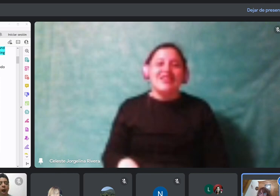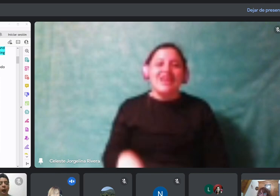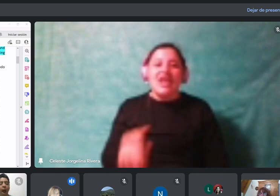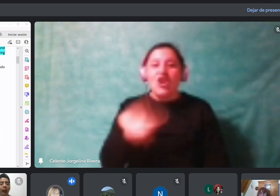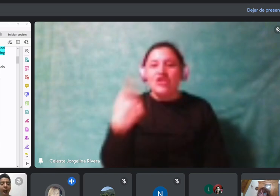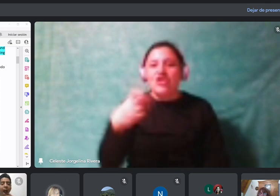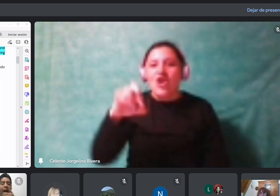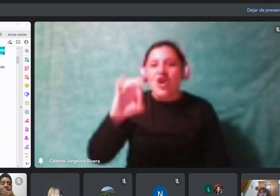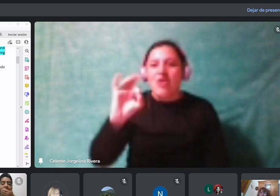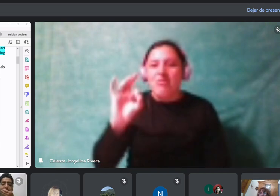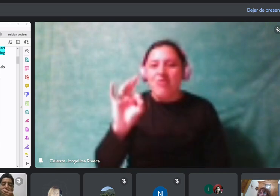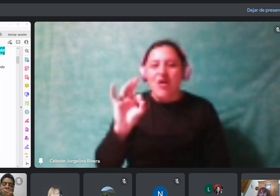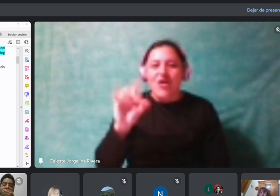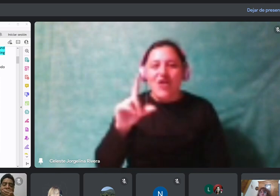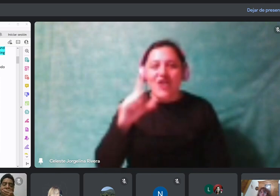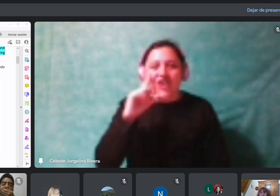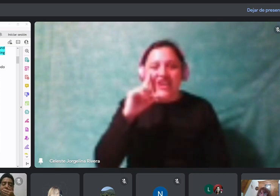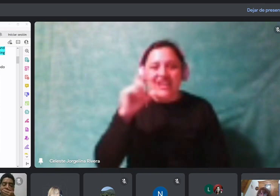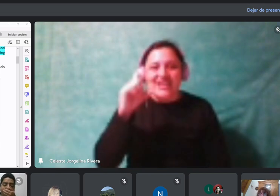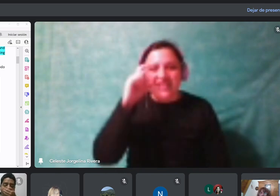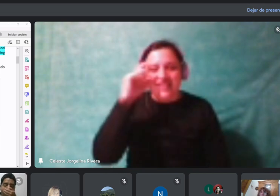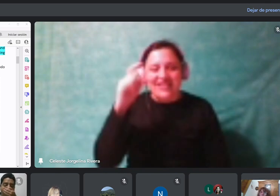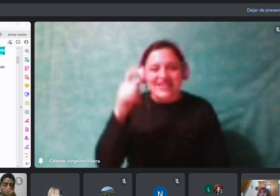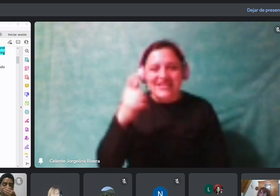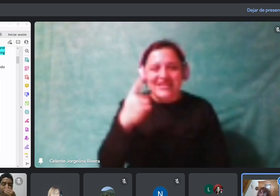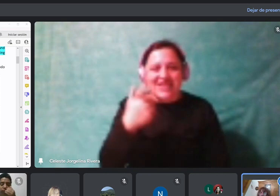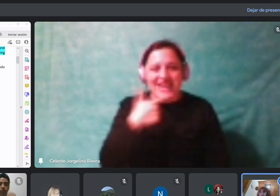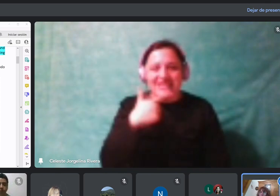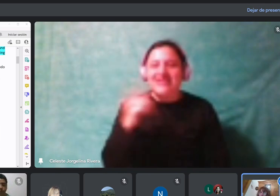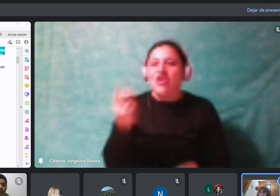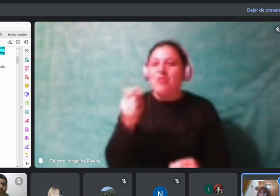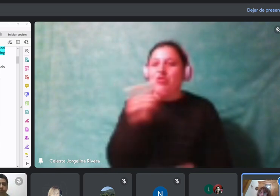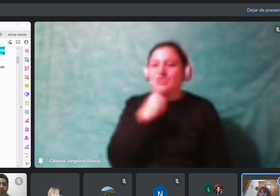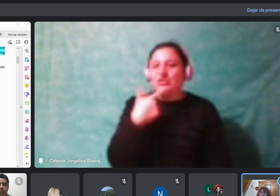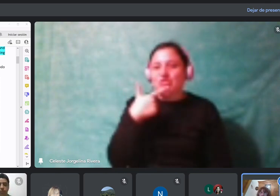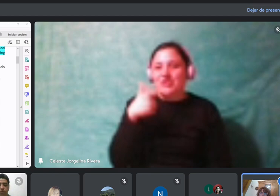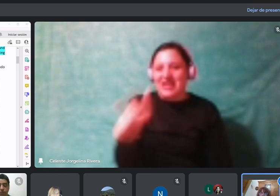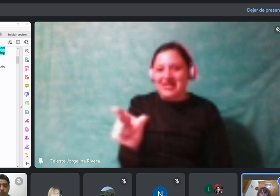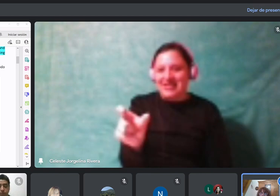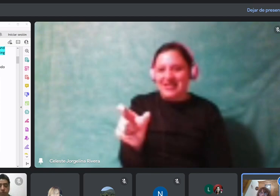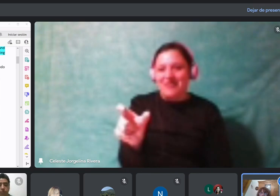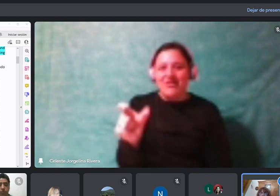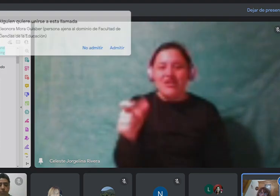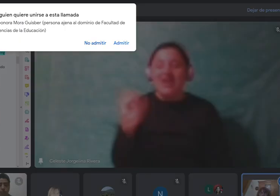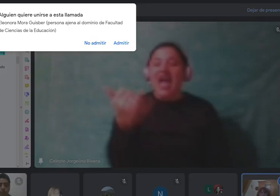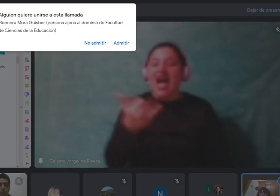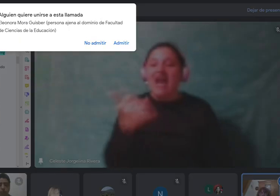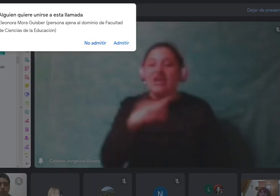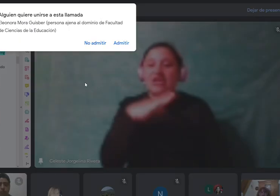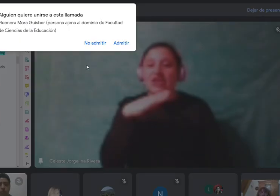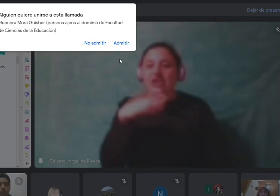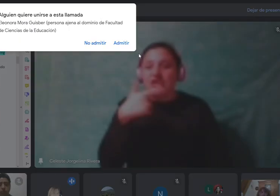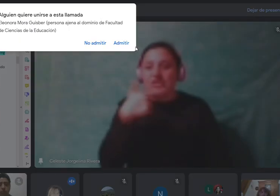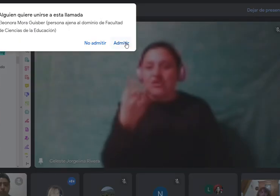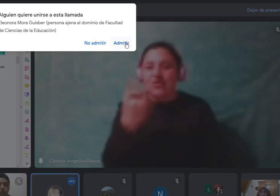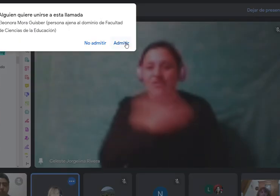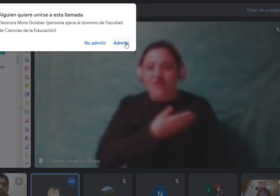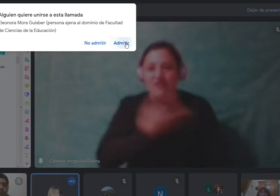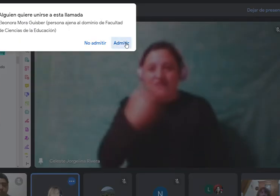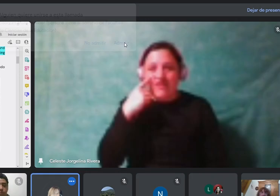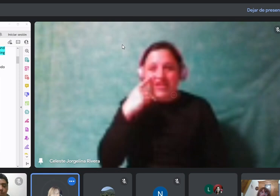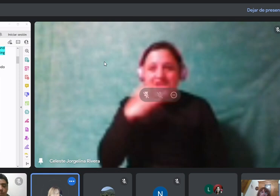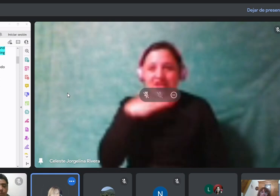Sustantivo. También. Sustantivo. Sustantivo. Bien. ¿Tiene sufijo? S. S.